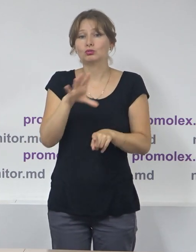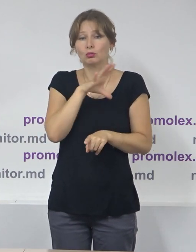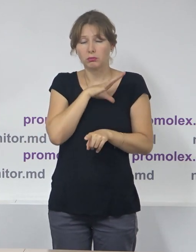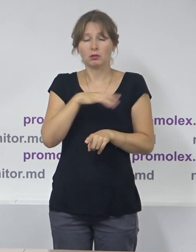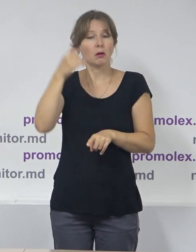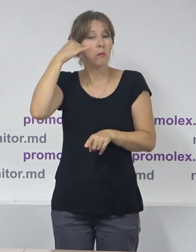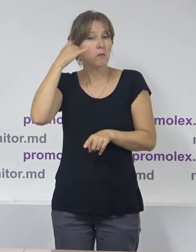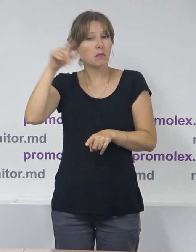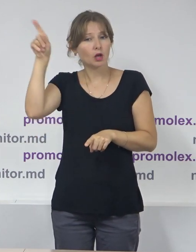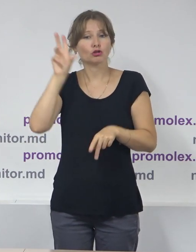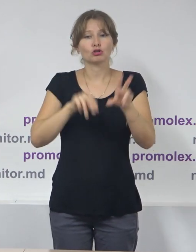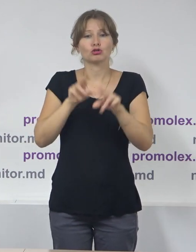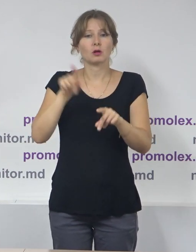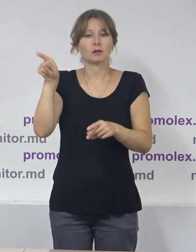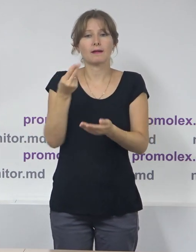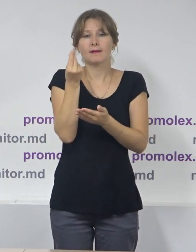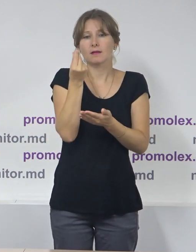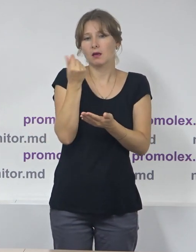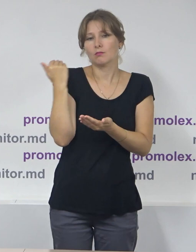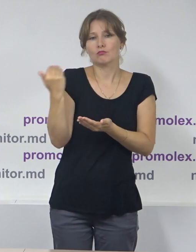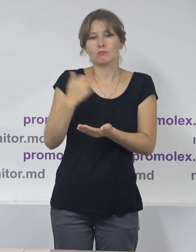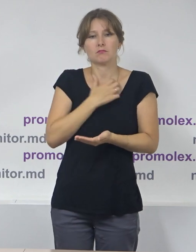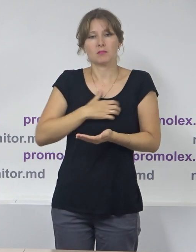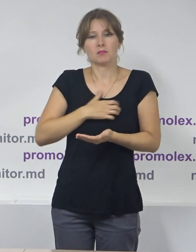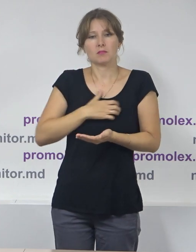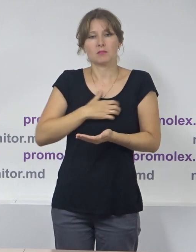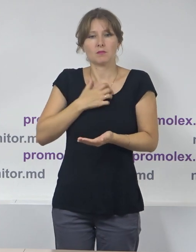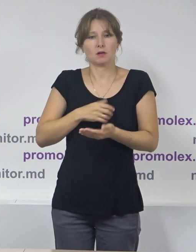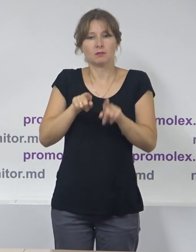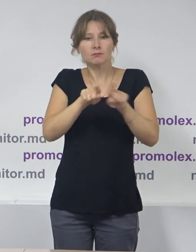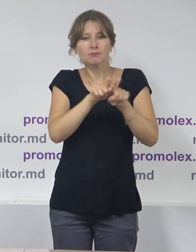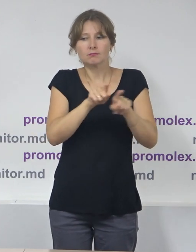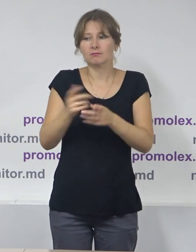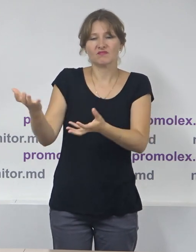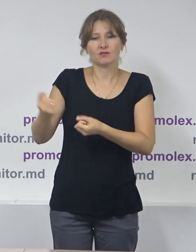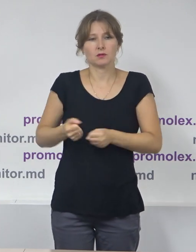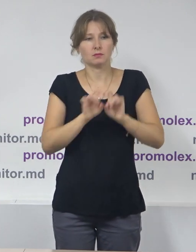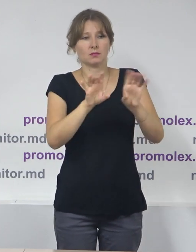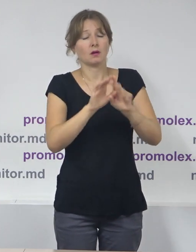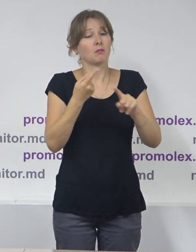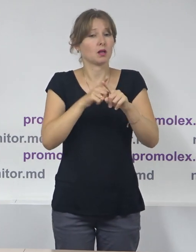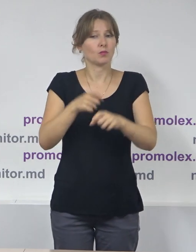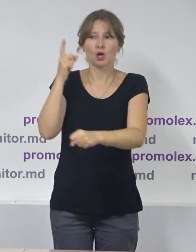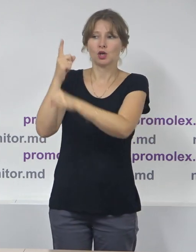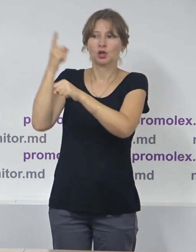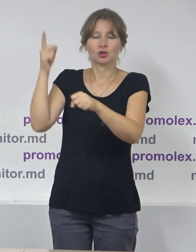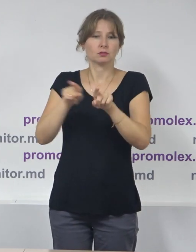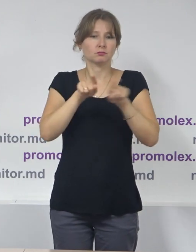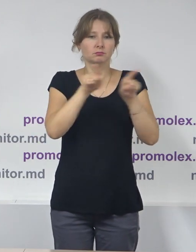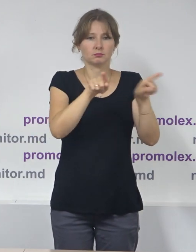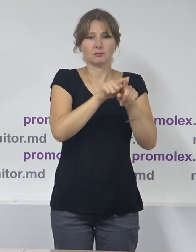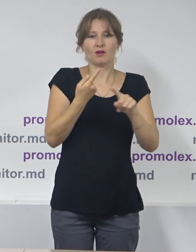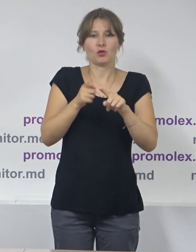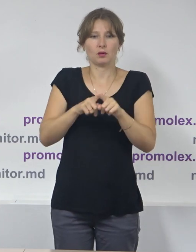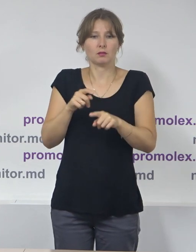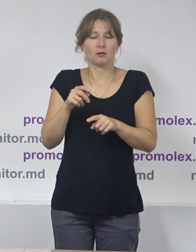Bălți ca abuz de resurse administrative, cei ce a interzis autorității publici să difuzeze aceste materiale. Și ultimul